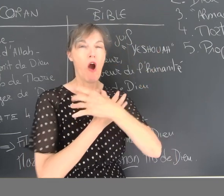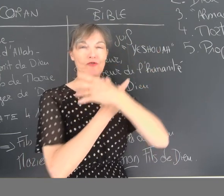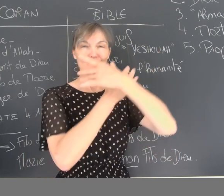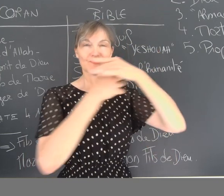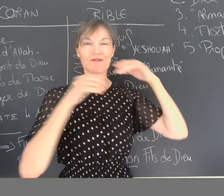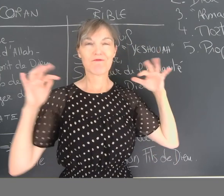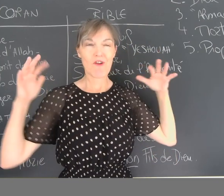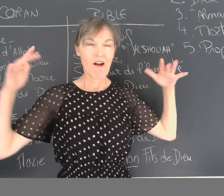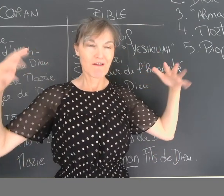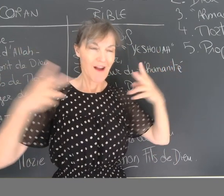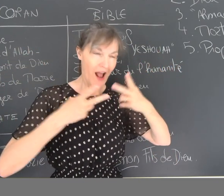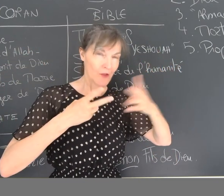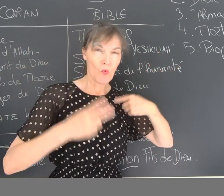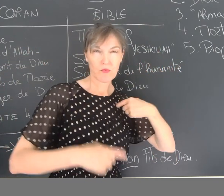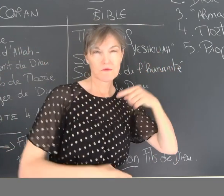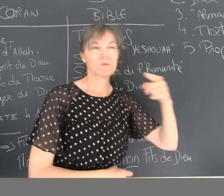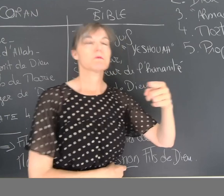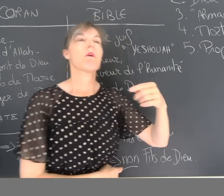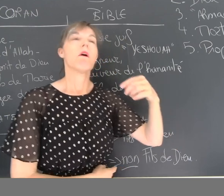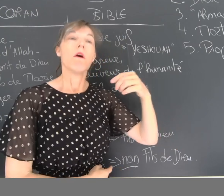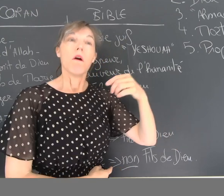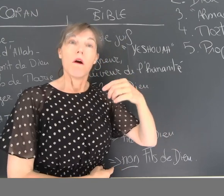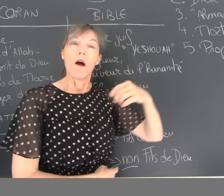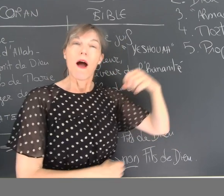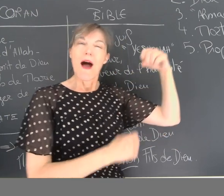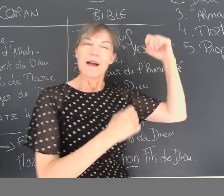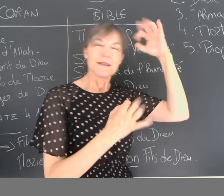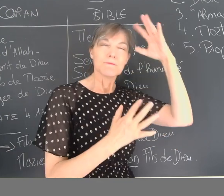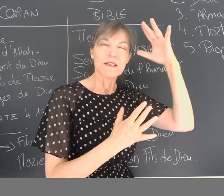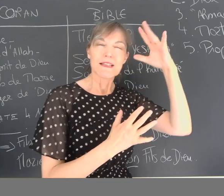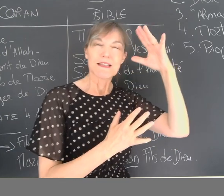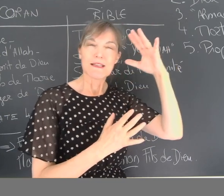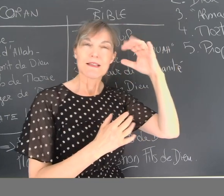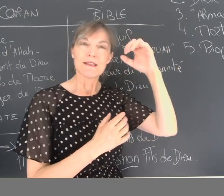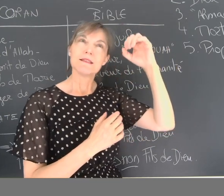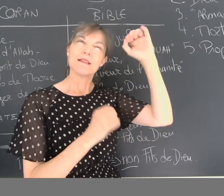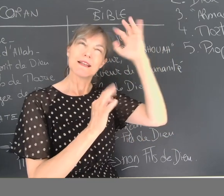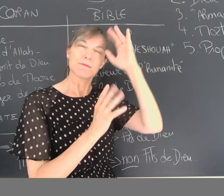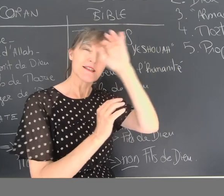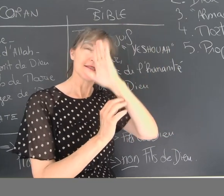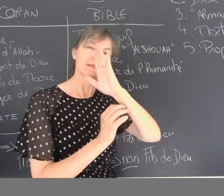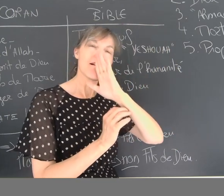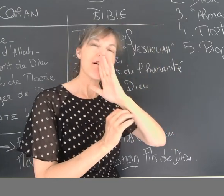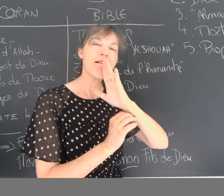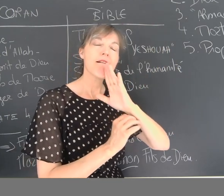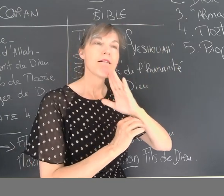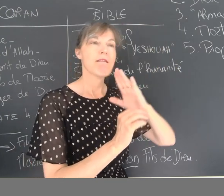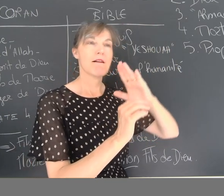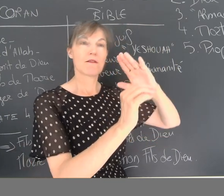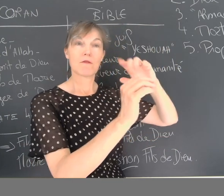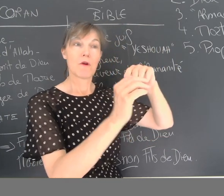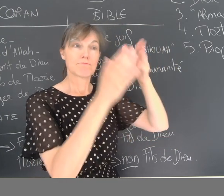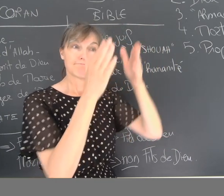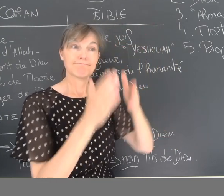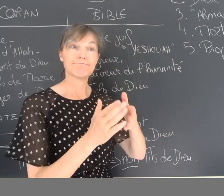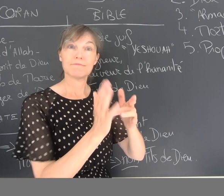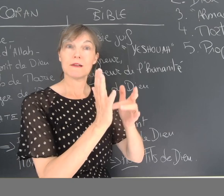et c'est l'ange qui annonce à Marie le Saint-Esprit va